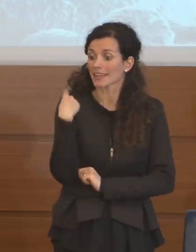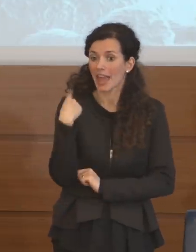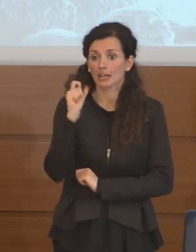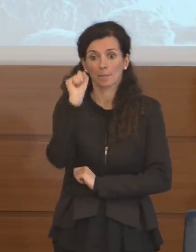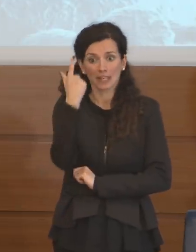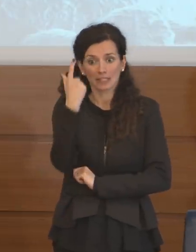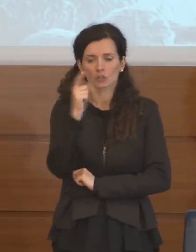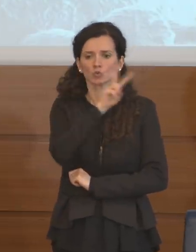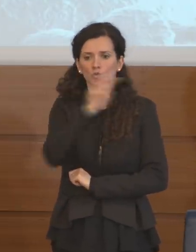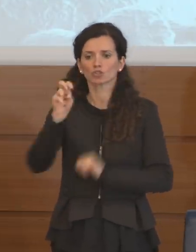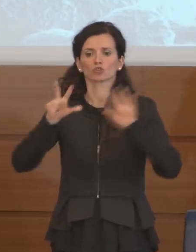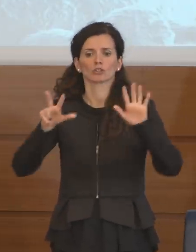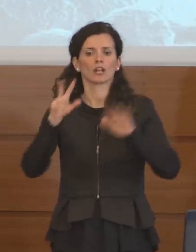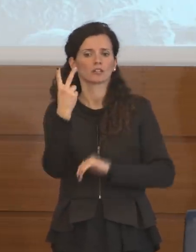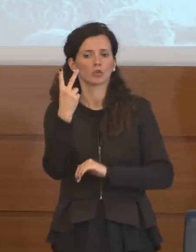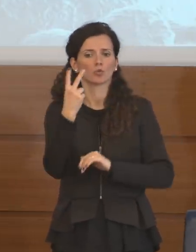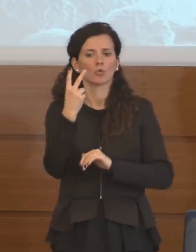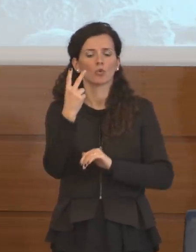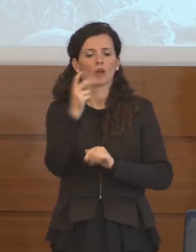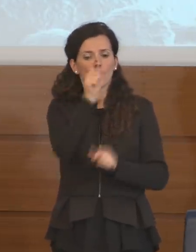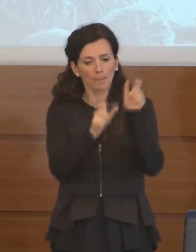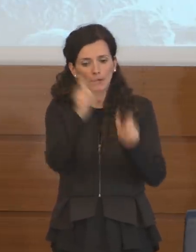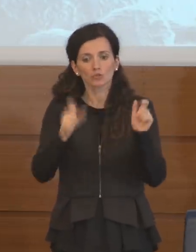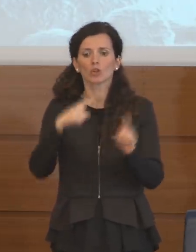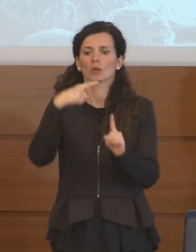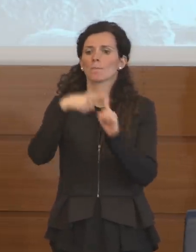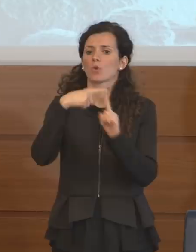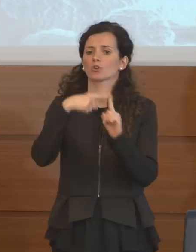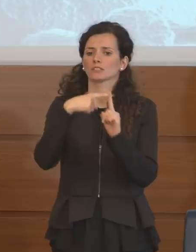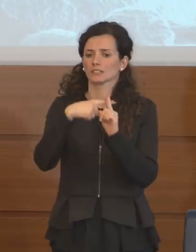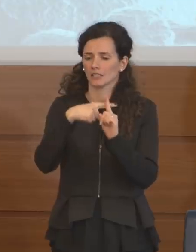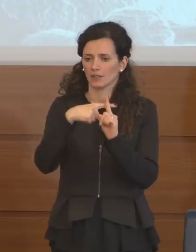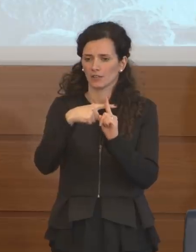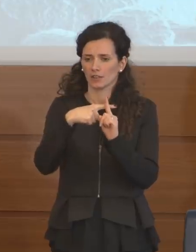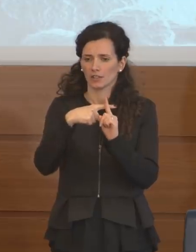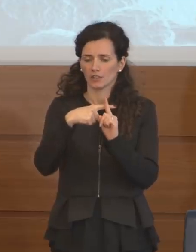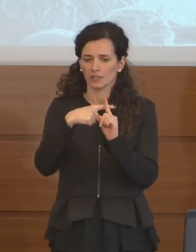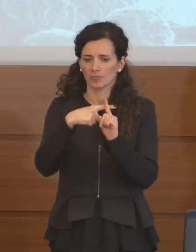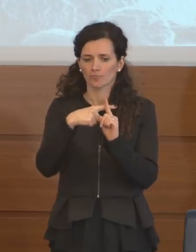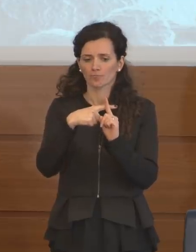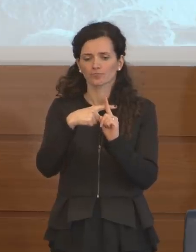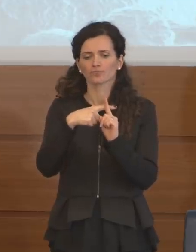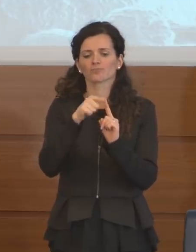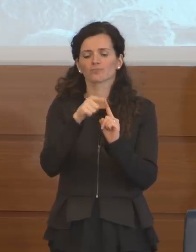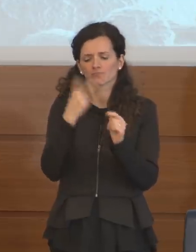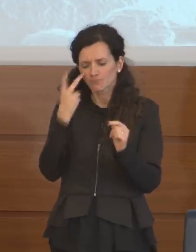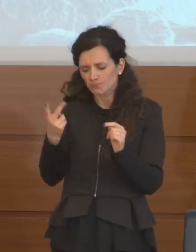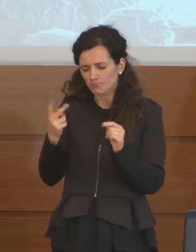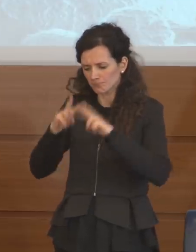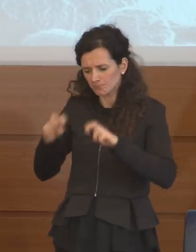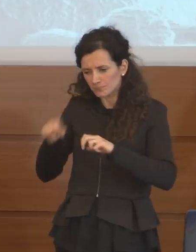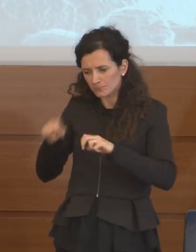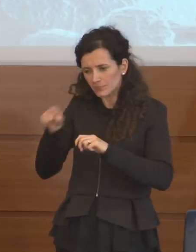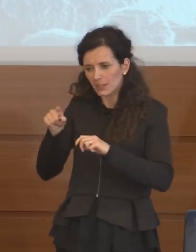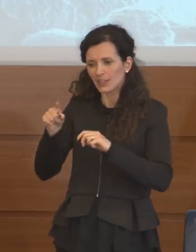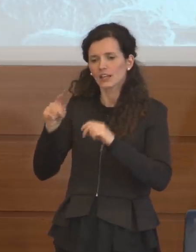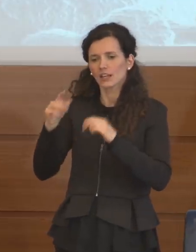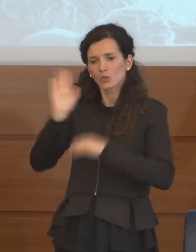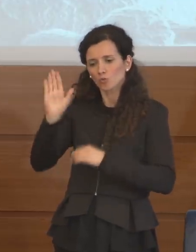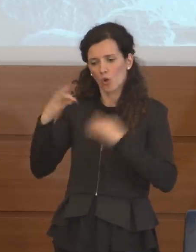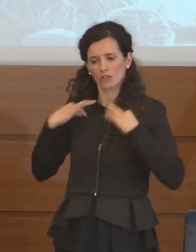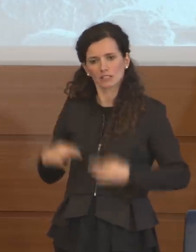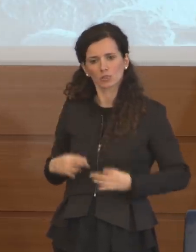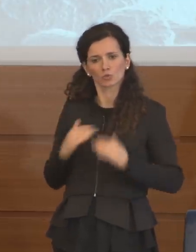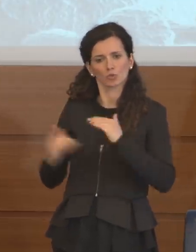282 casi positivi sulla base delle controverifiche, controanalisi dell'Istituto Superiore di